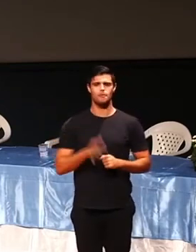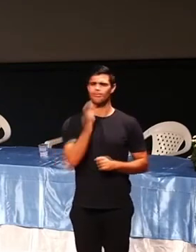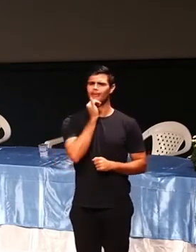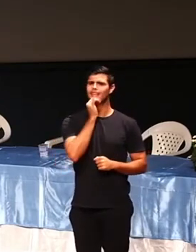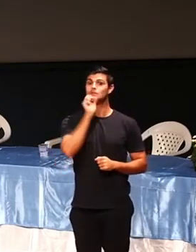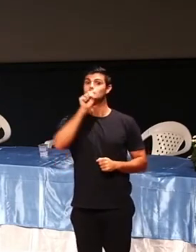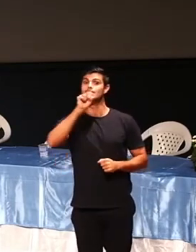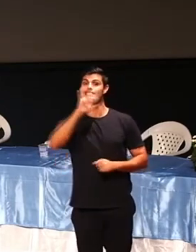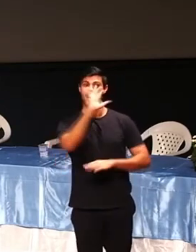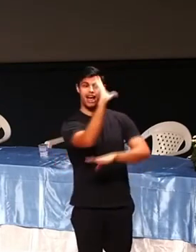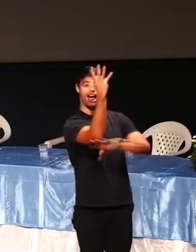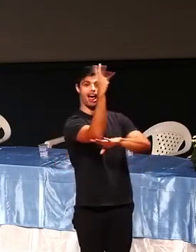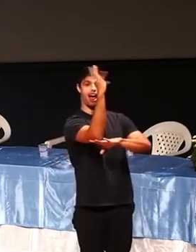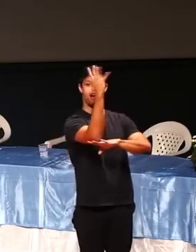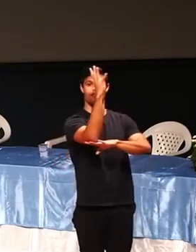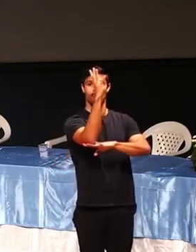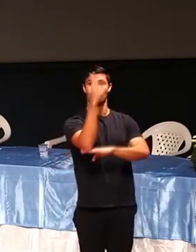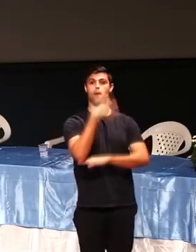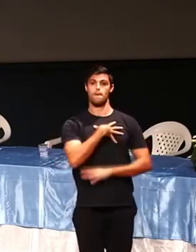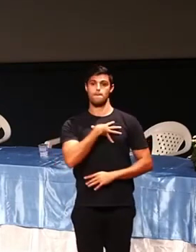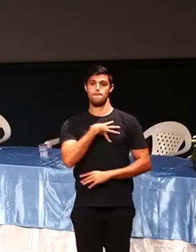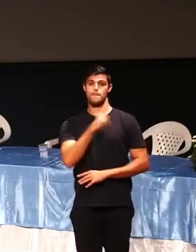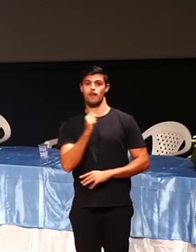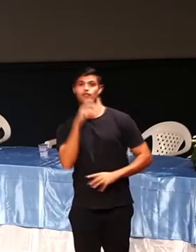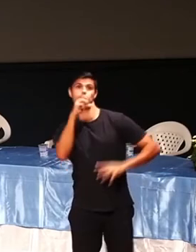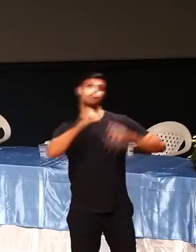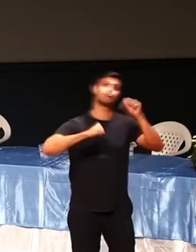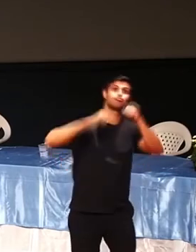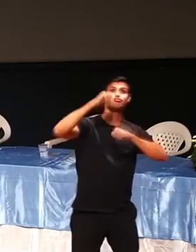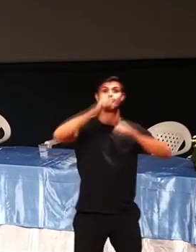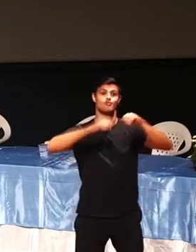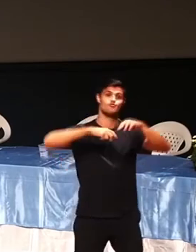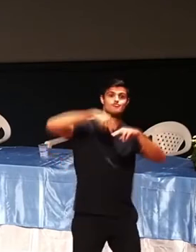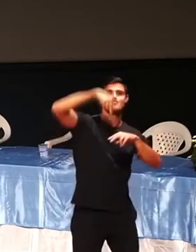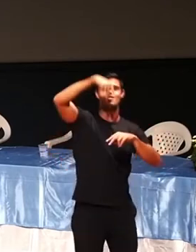assim, você vai cair daí, moleque. A mãe não falou?